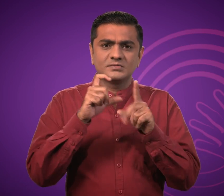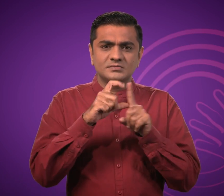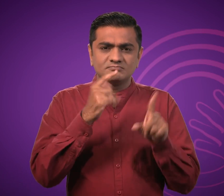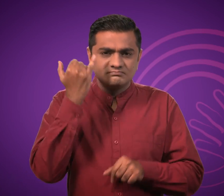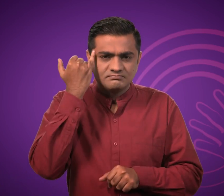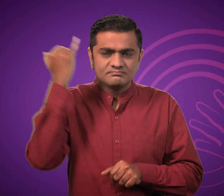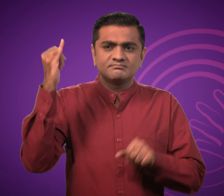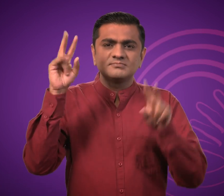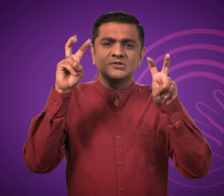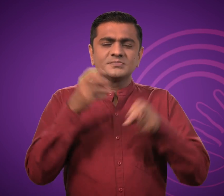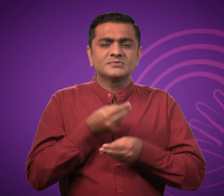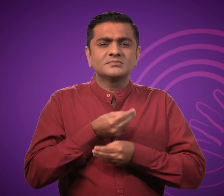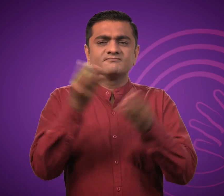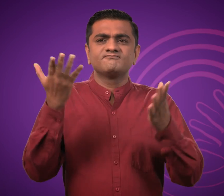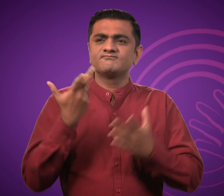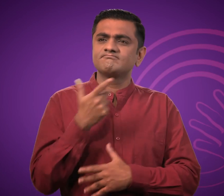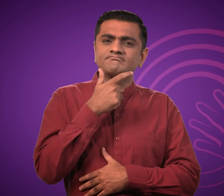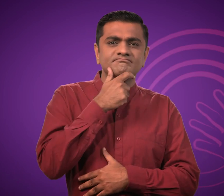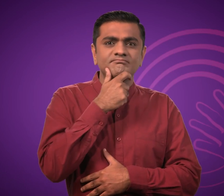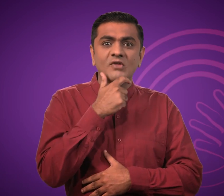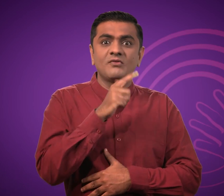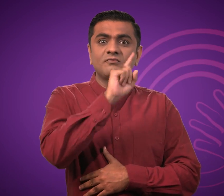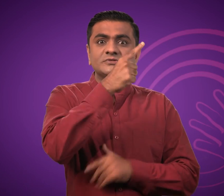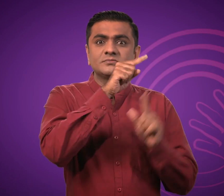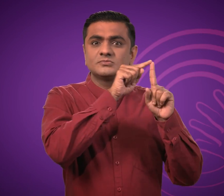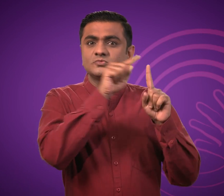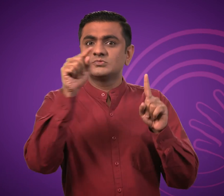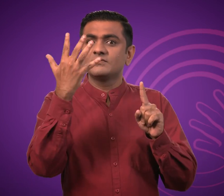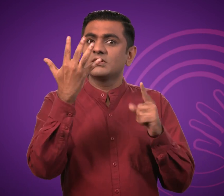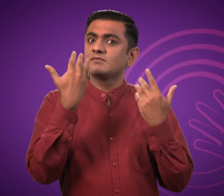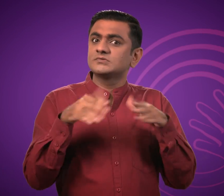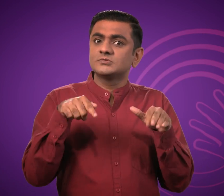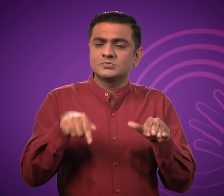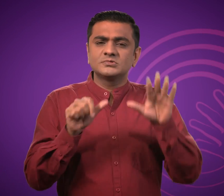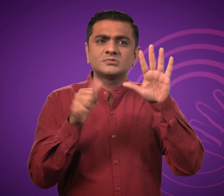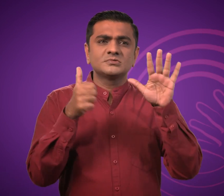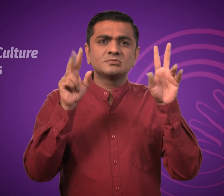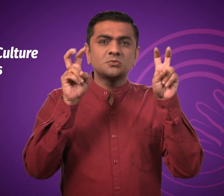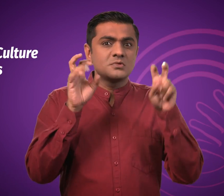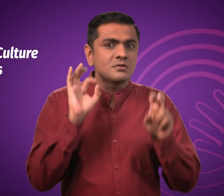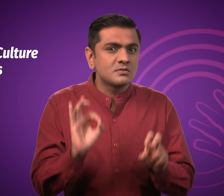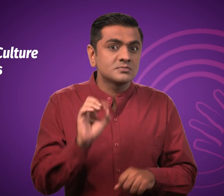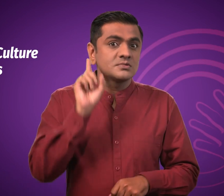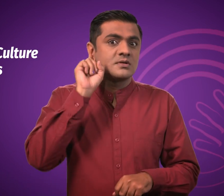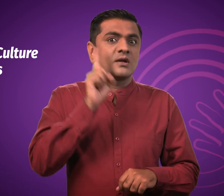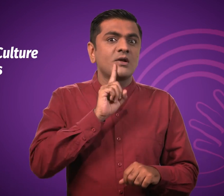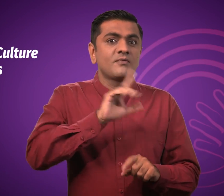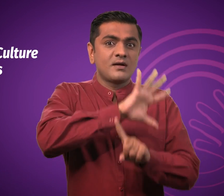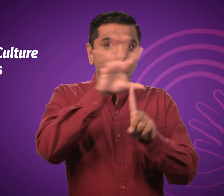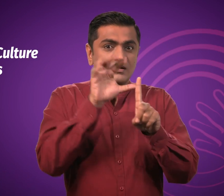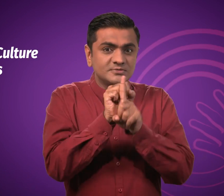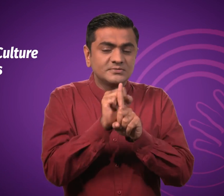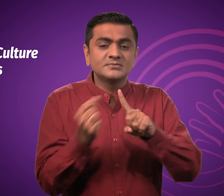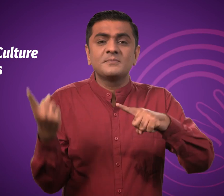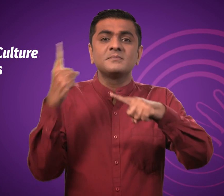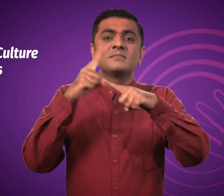WFD ने सप्ताह के प्रतियक दिन के लिए एक विशेश थीम दी है। आज की थीम है कर्णबदीर संस्कृति और